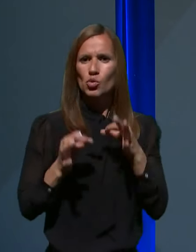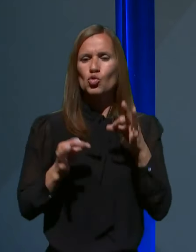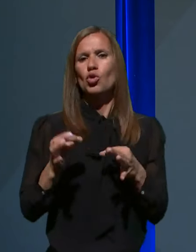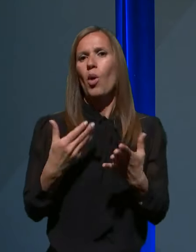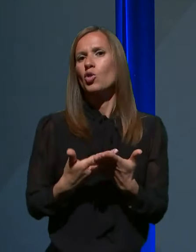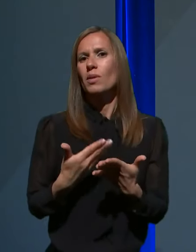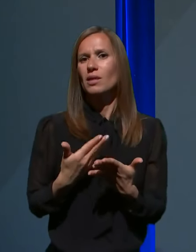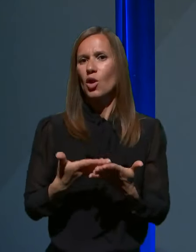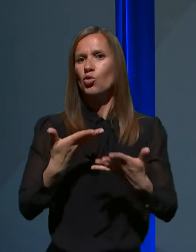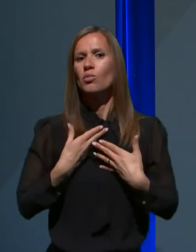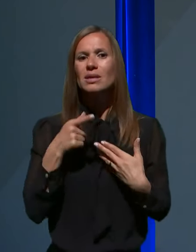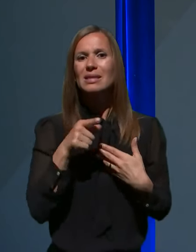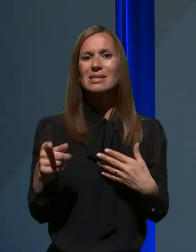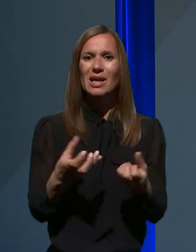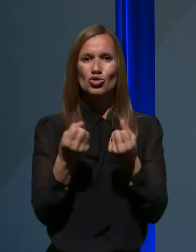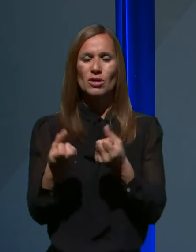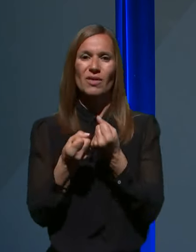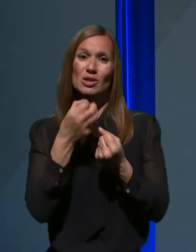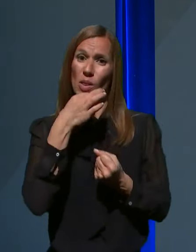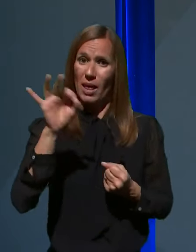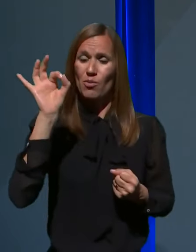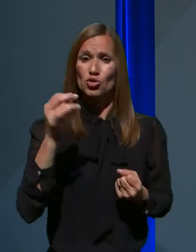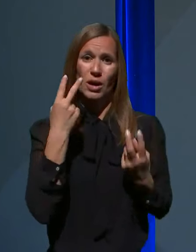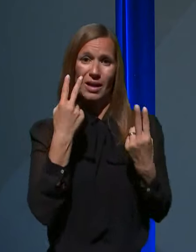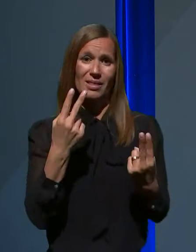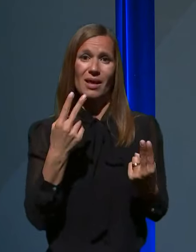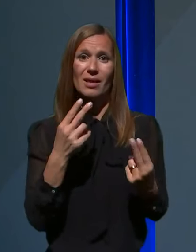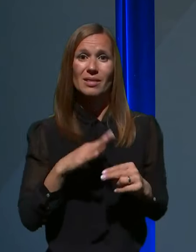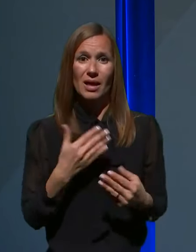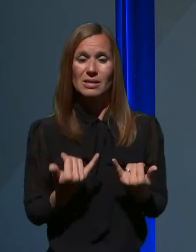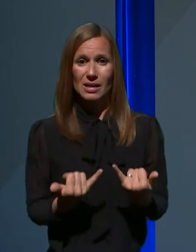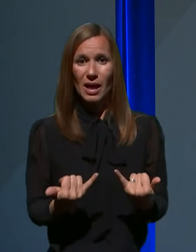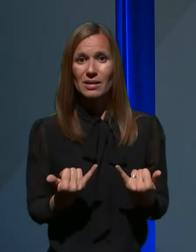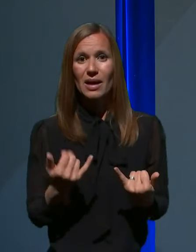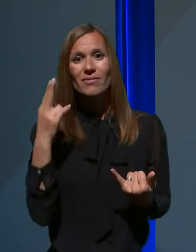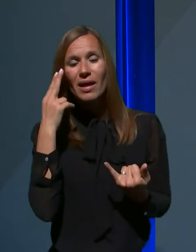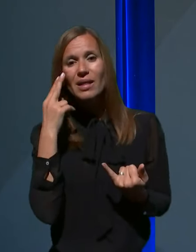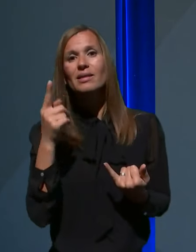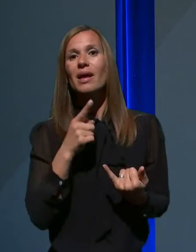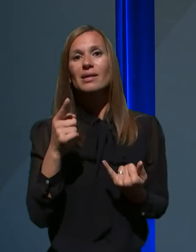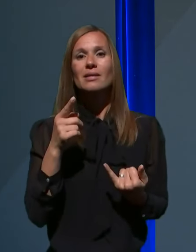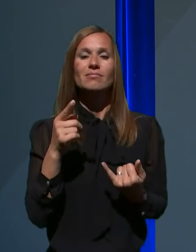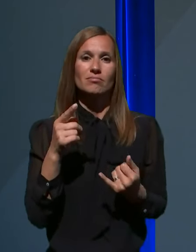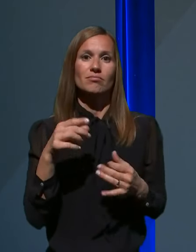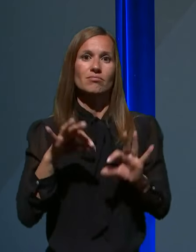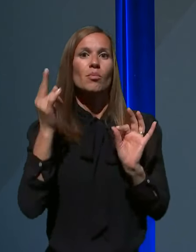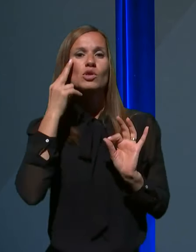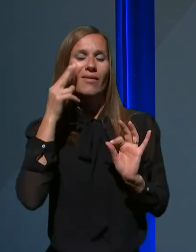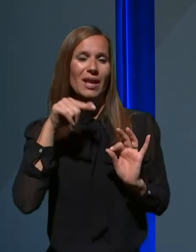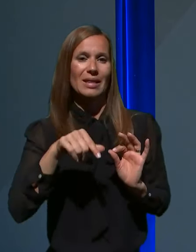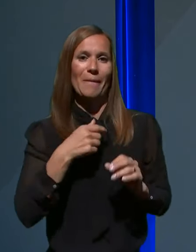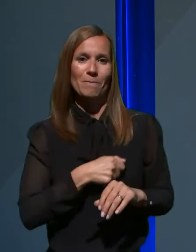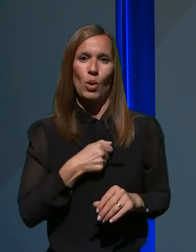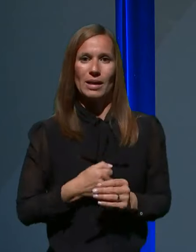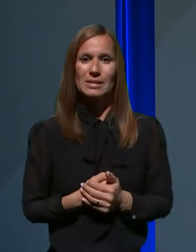tistih rešitev, ki so optimalne, glede na pač sedanje, vedenje in poznavanje te bolezni. In